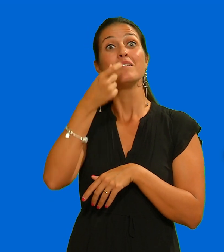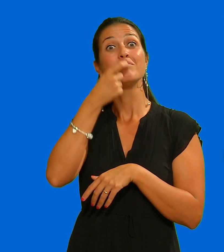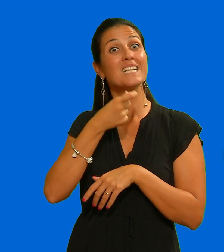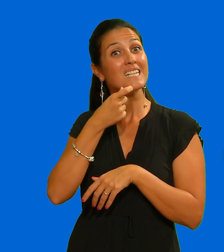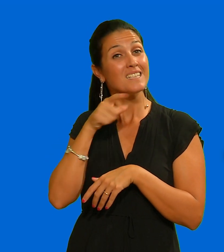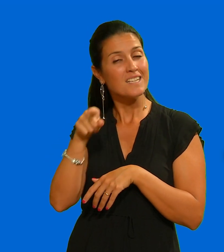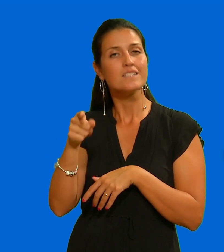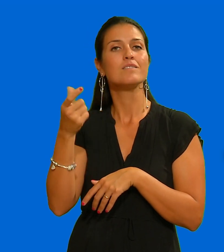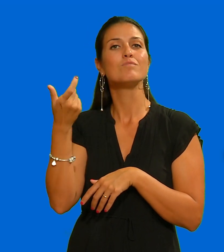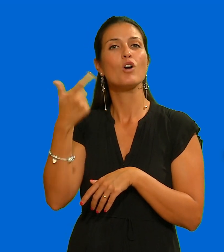1997